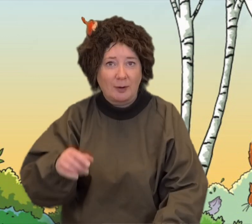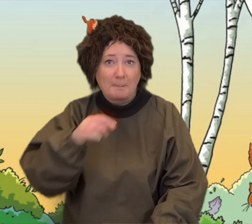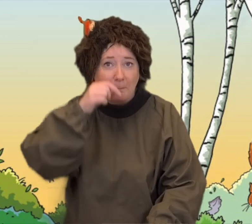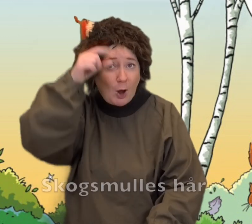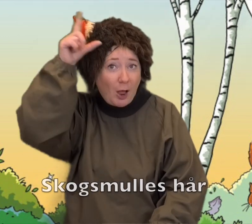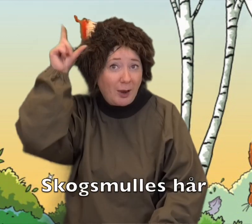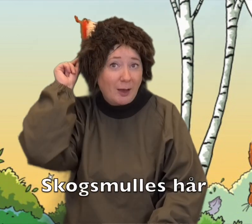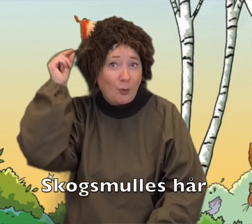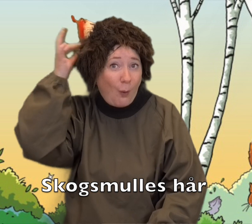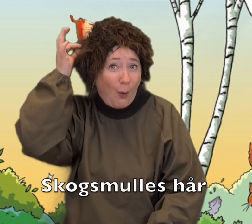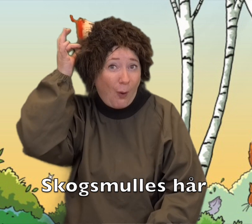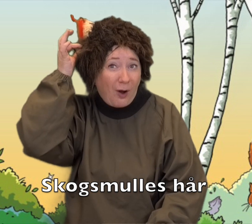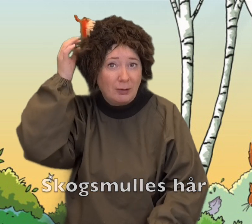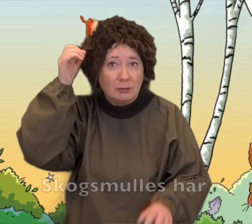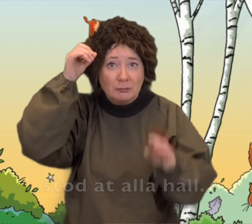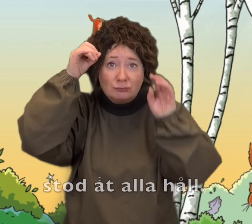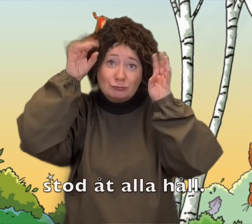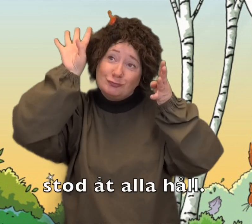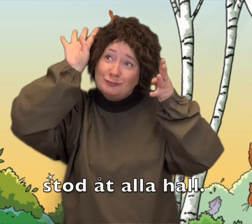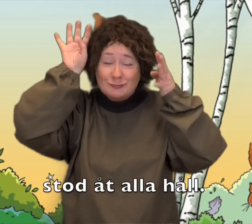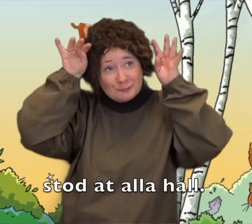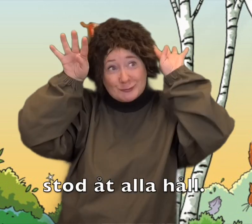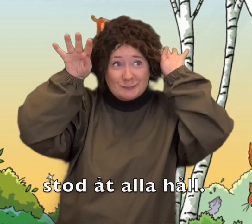Skogsmulles hår stod åt alla håll